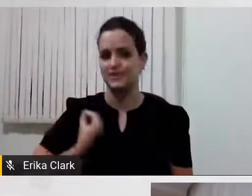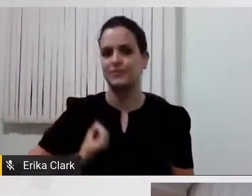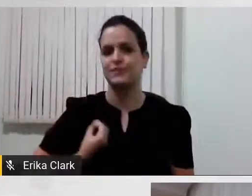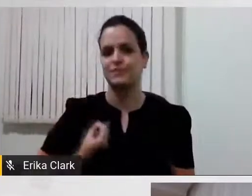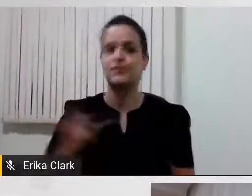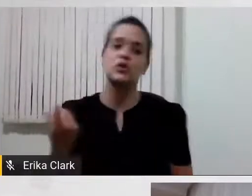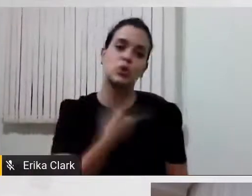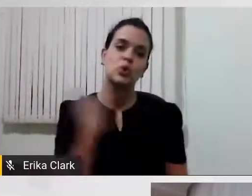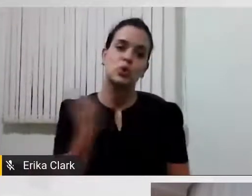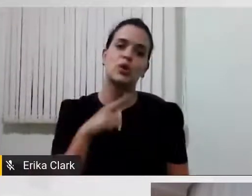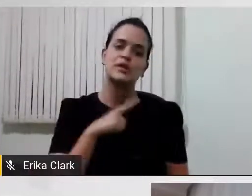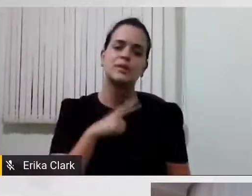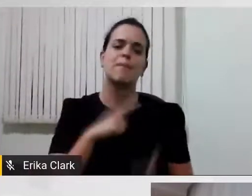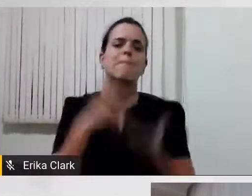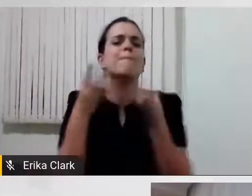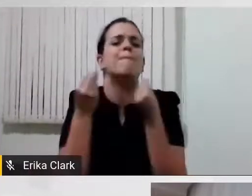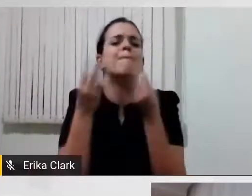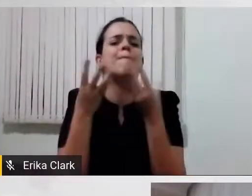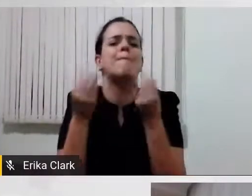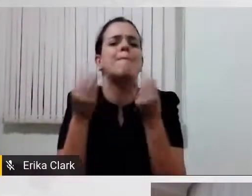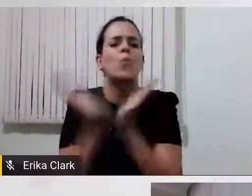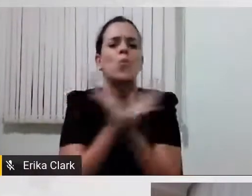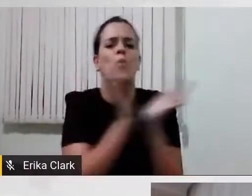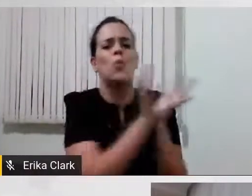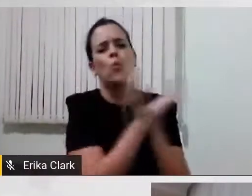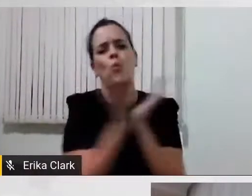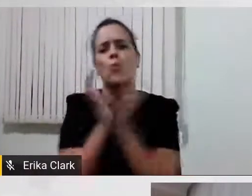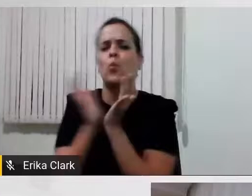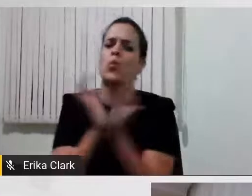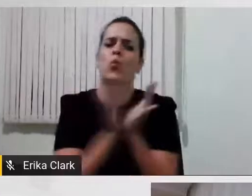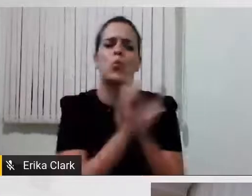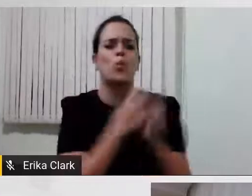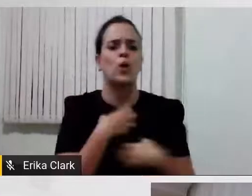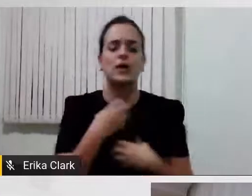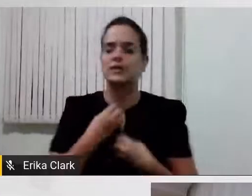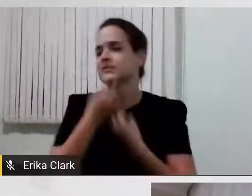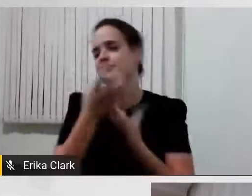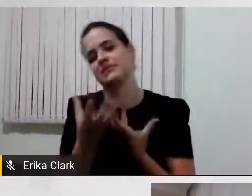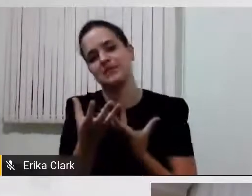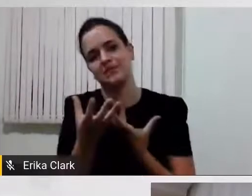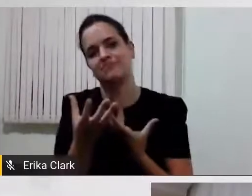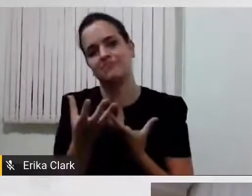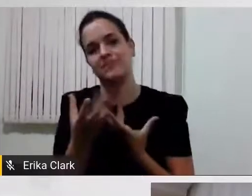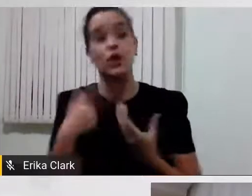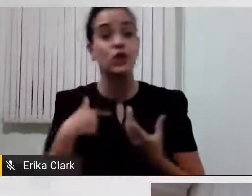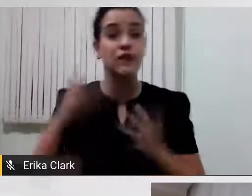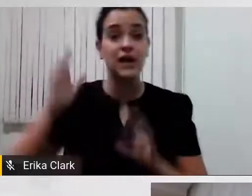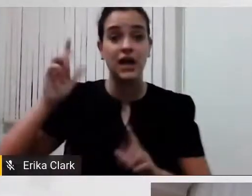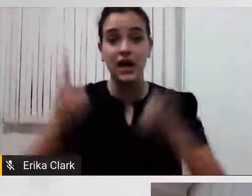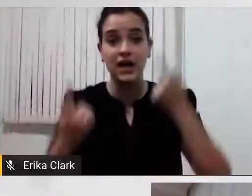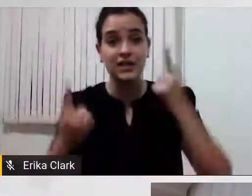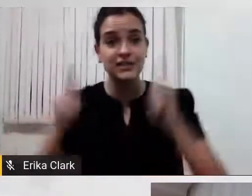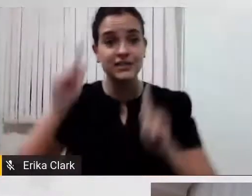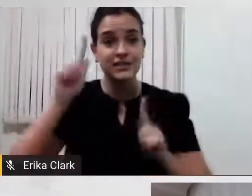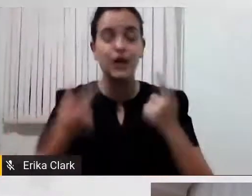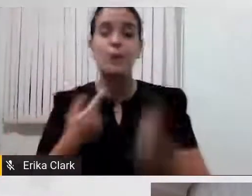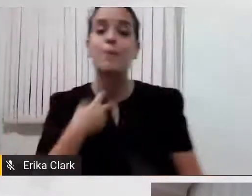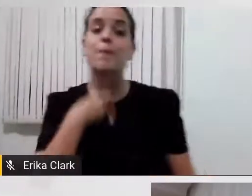nós que falamos nos expressamos de múltiplas formas, eu estou fazendo gestos, estou mudando o tom de voz, isso dá